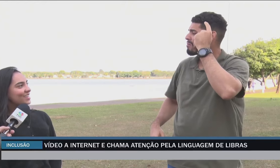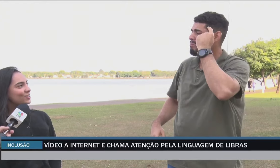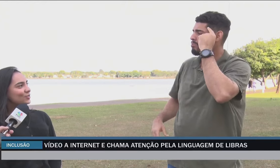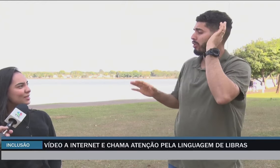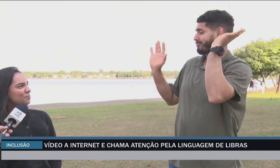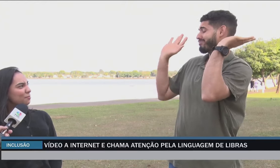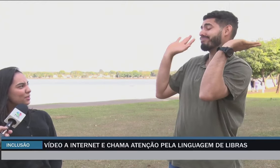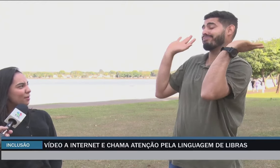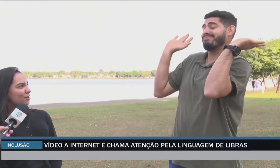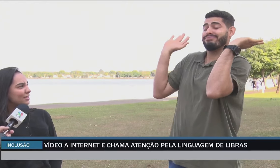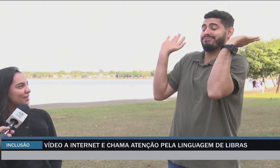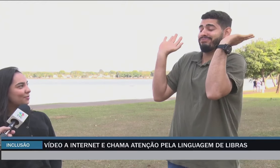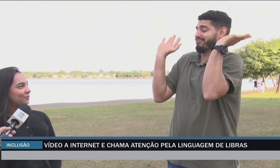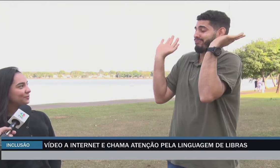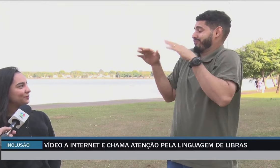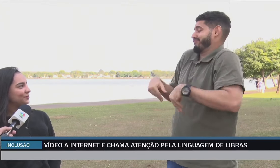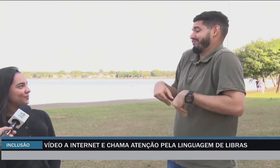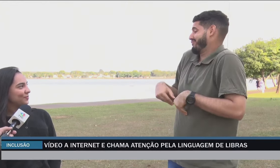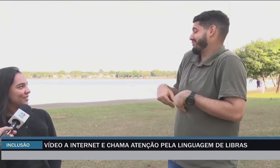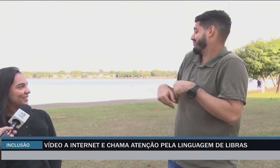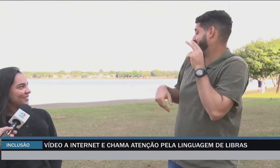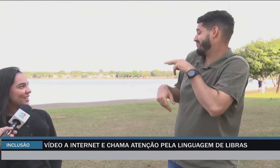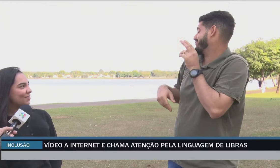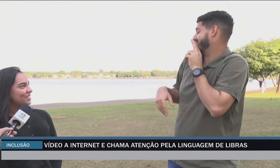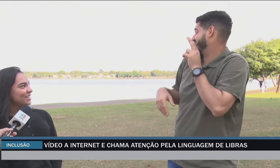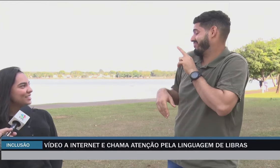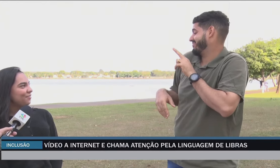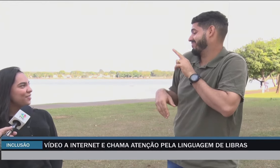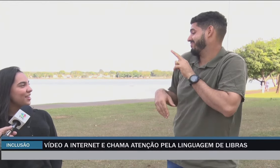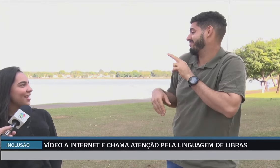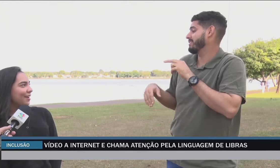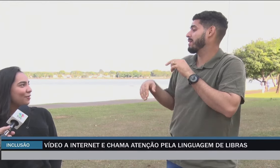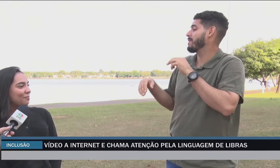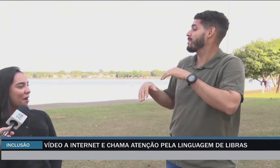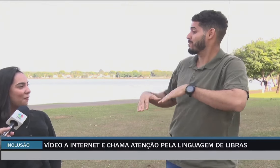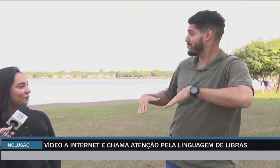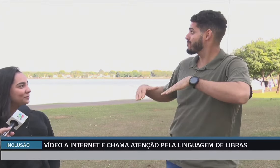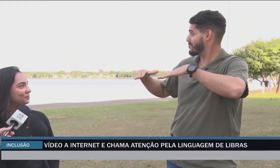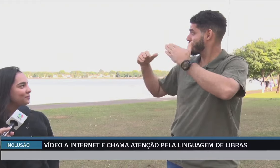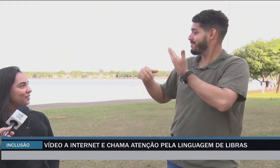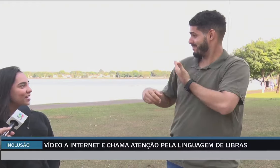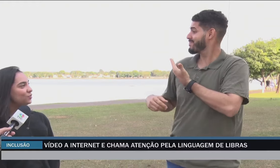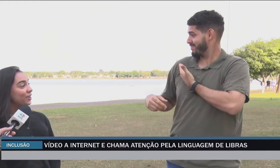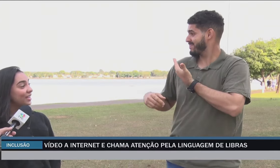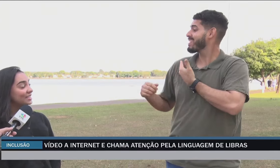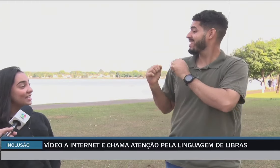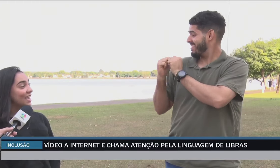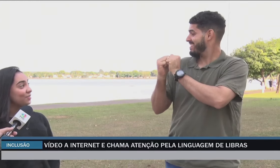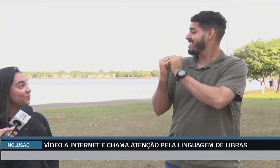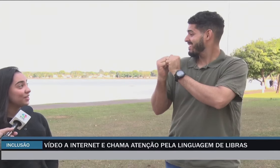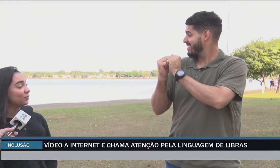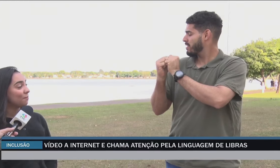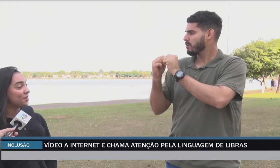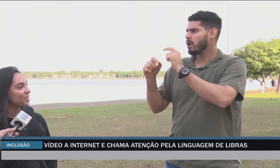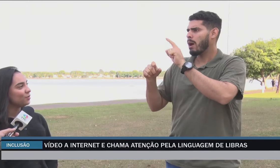a gente não sabia muita coisa, não. Então, a gente se via e era normal. A gente foi crescendo, ficando amigos.